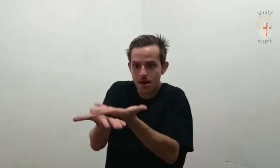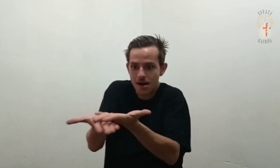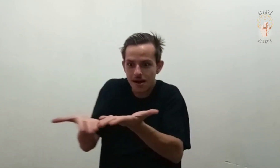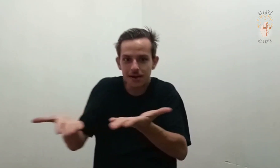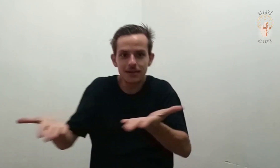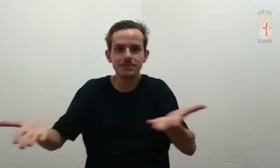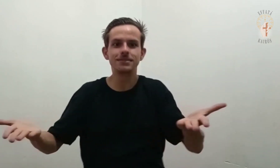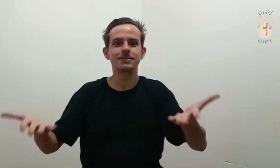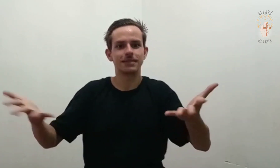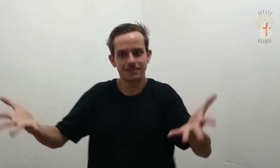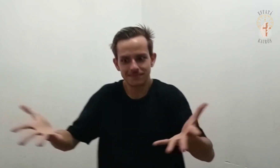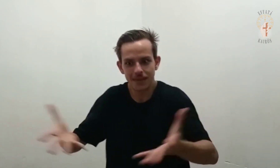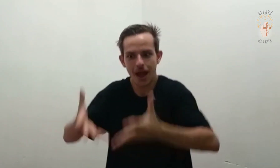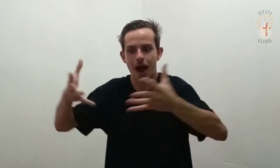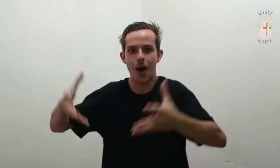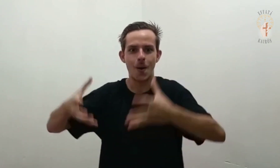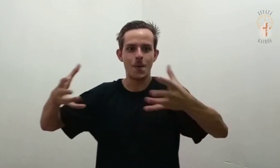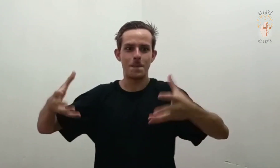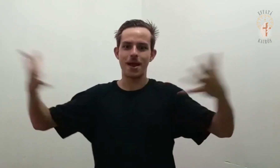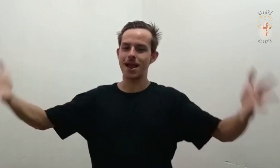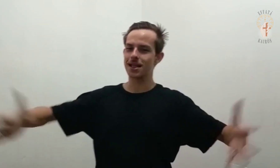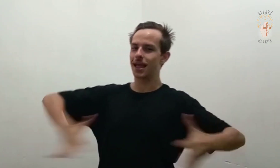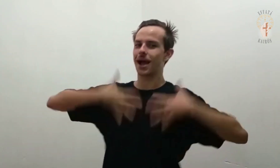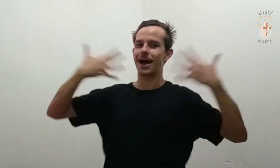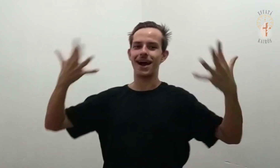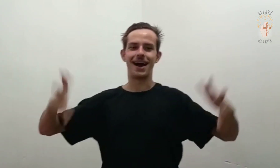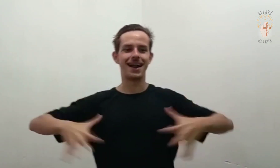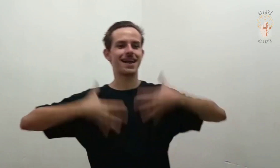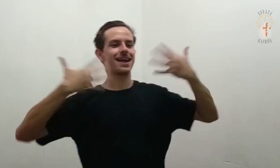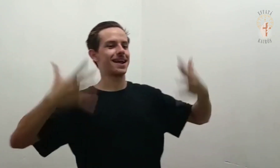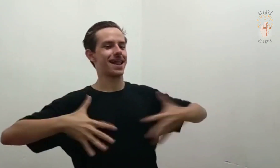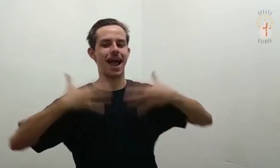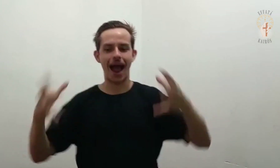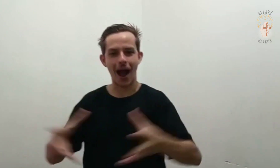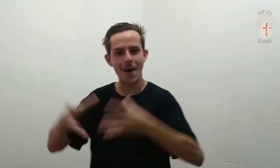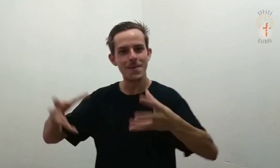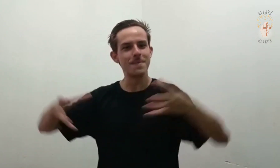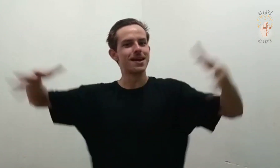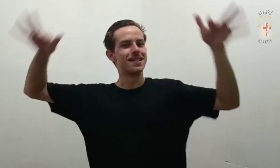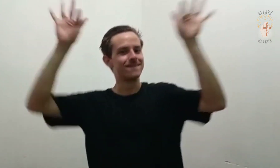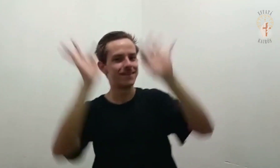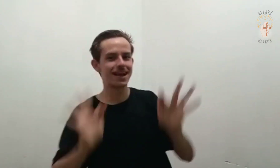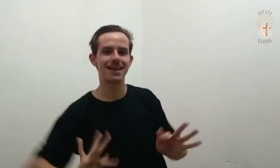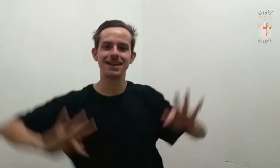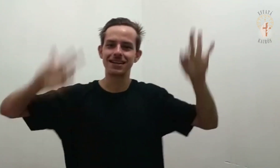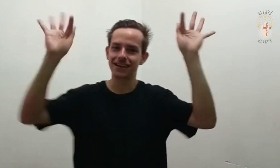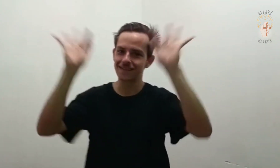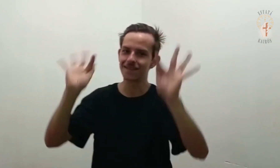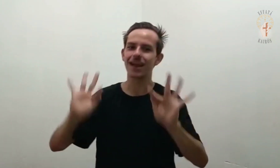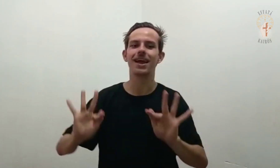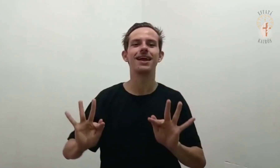Fizeste crescer a alegria e aumentaste a